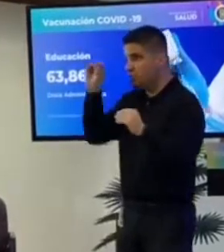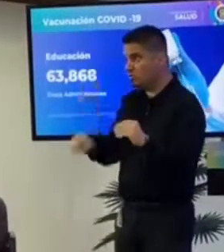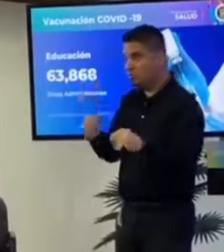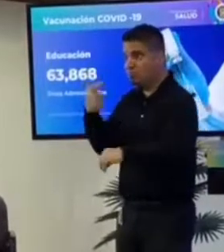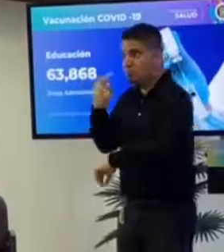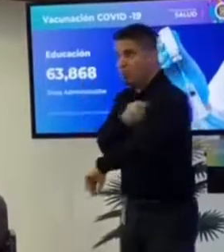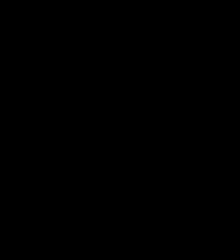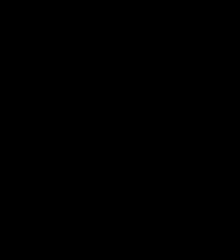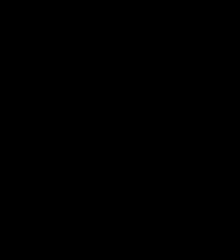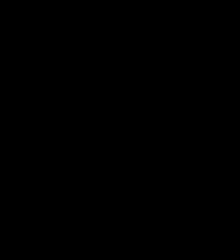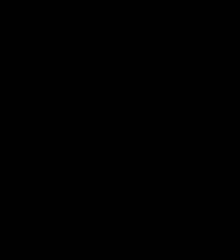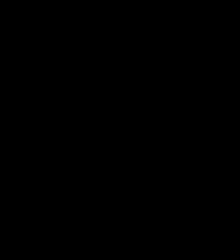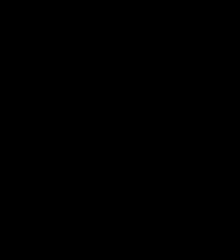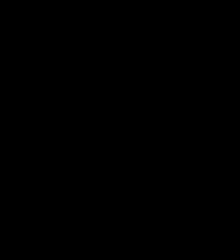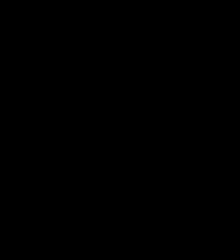15 de marzo.